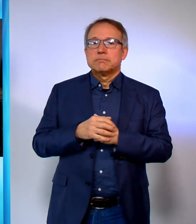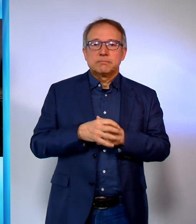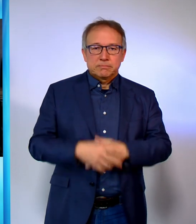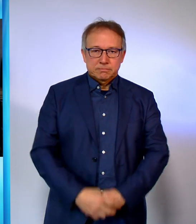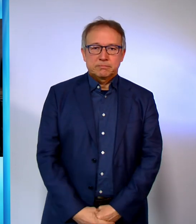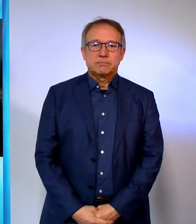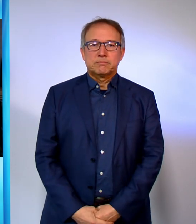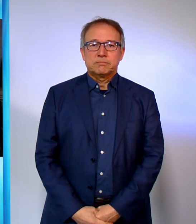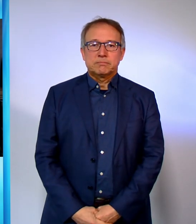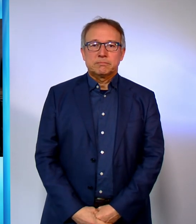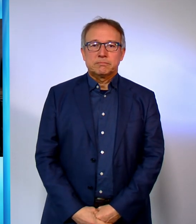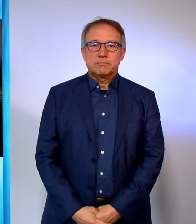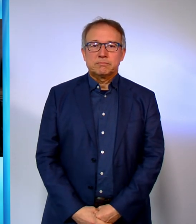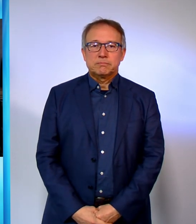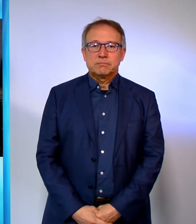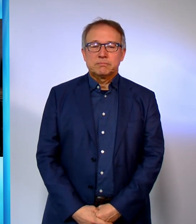Heilige Geist.